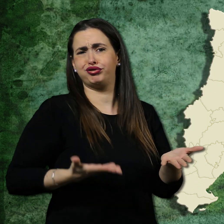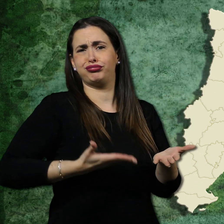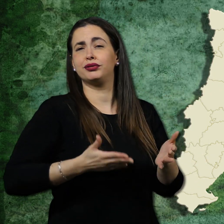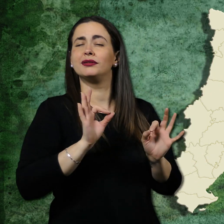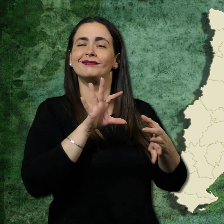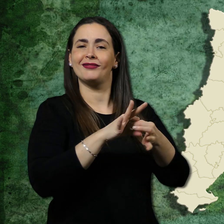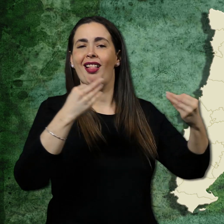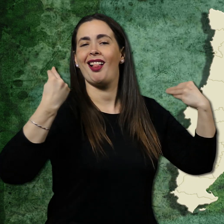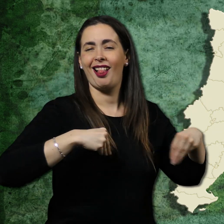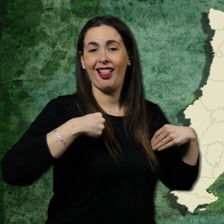amb la nàutica.